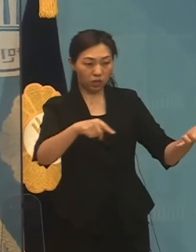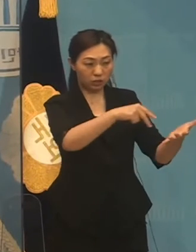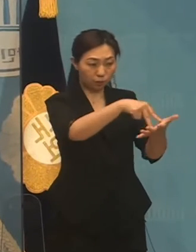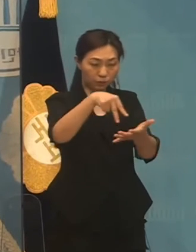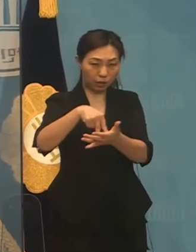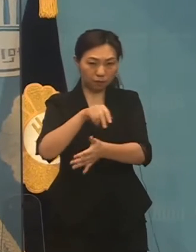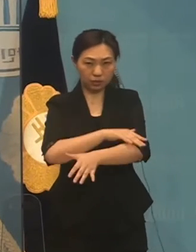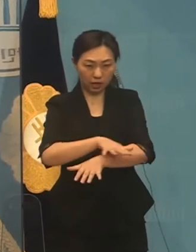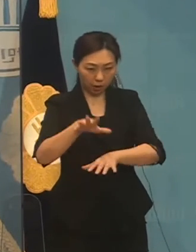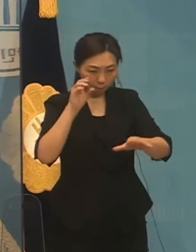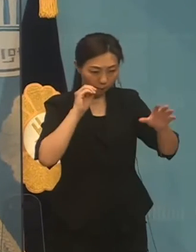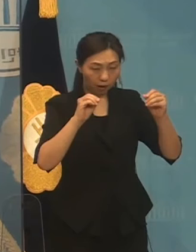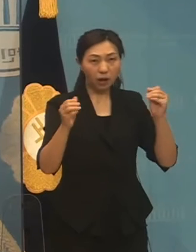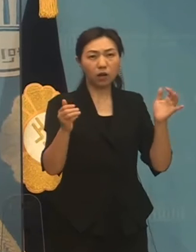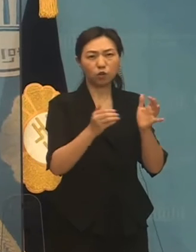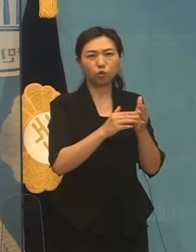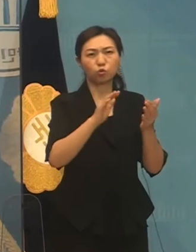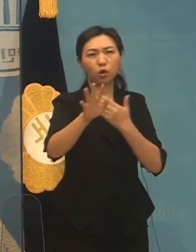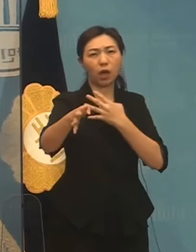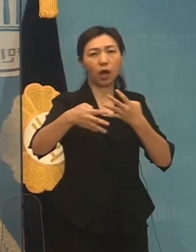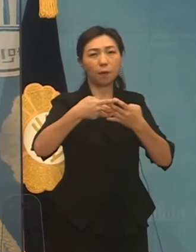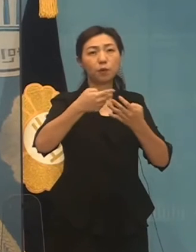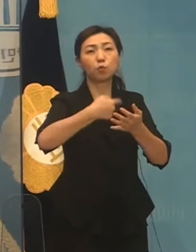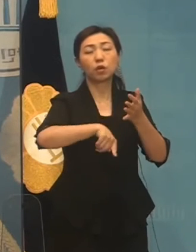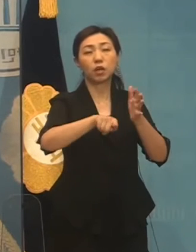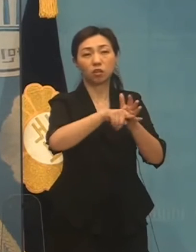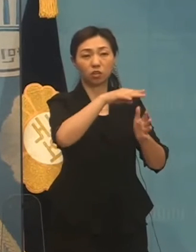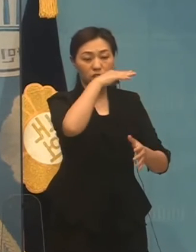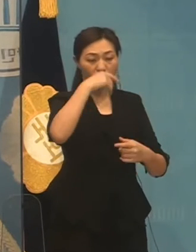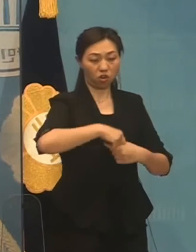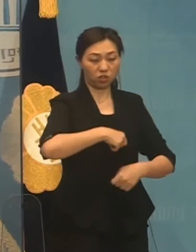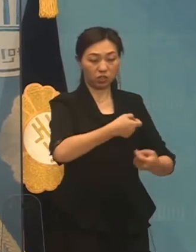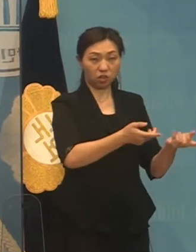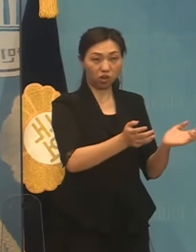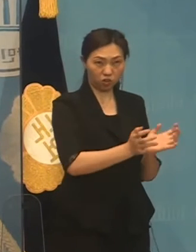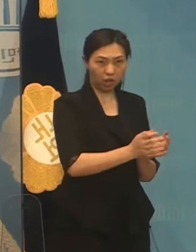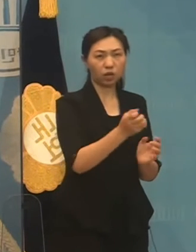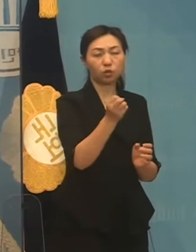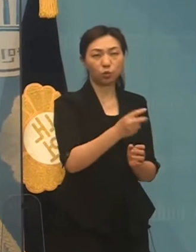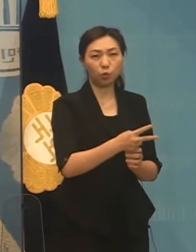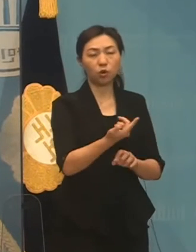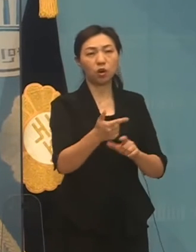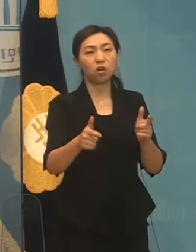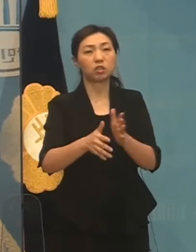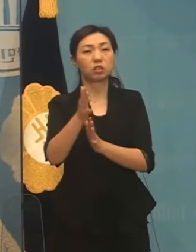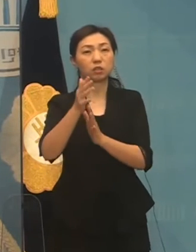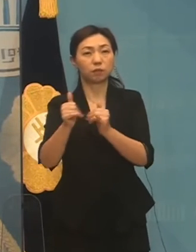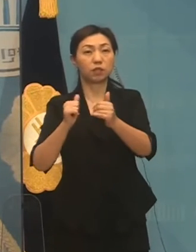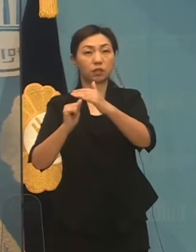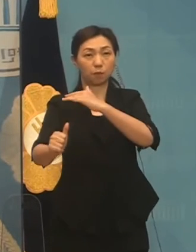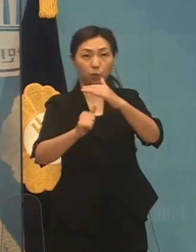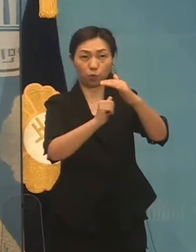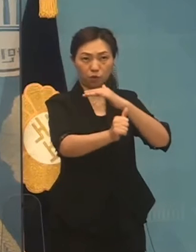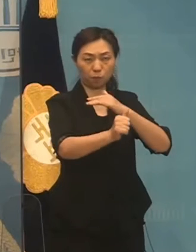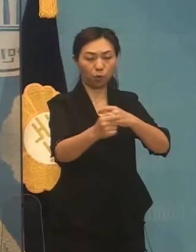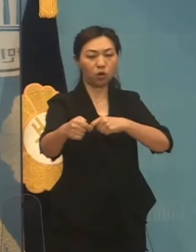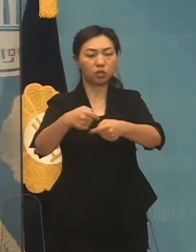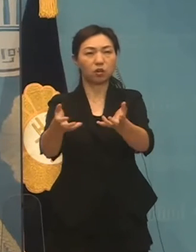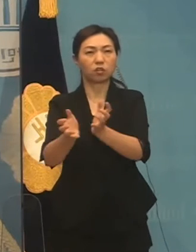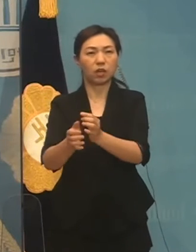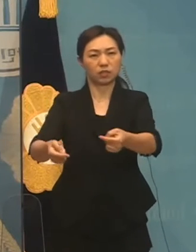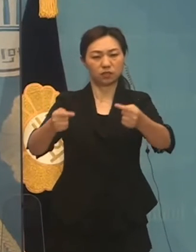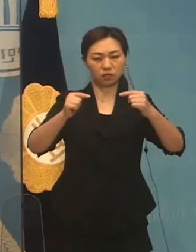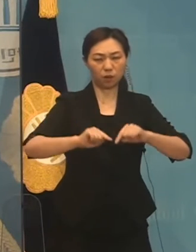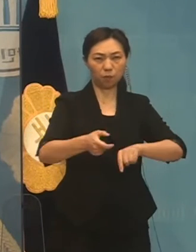정의당을 비롯해서 시민의 의사를 대표하는 여러 정당들의 참여를 적극 보장해야 할